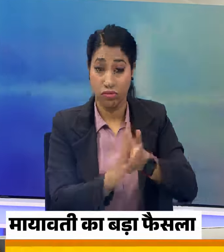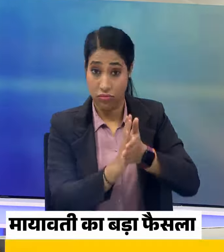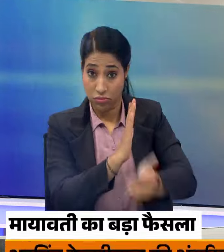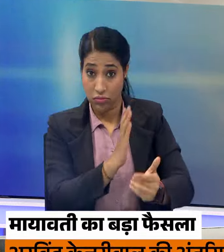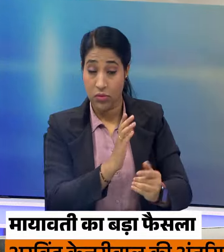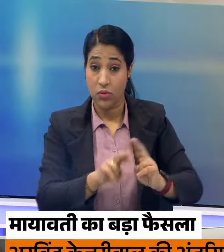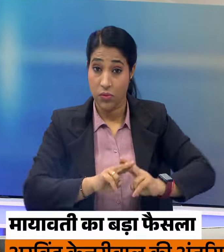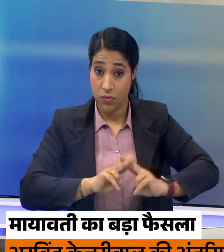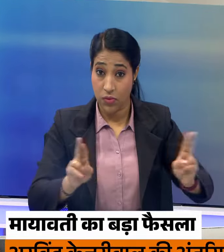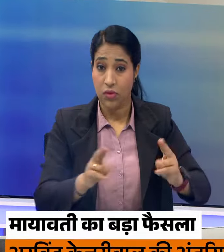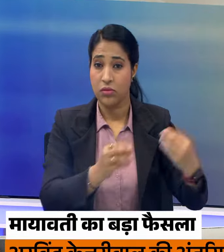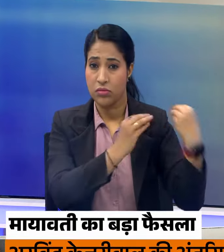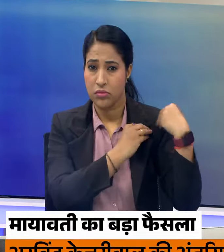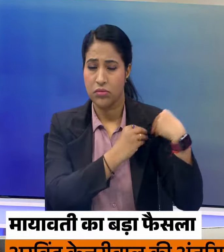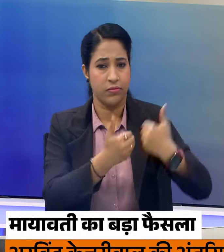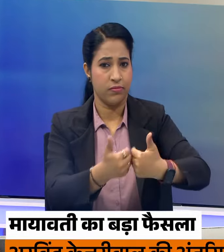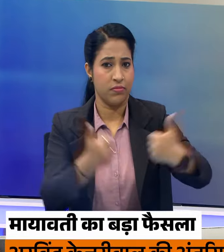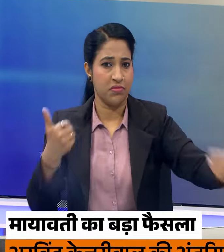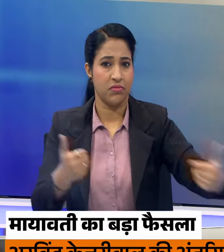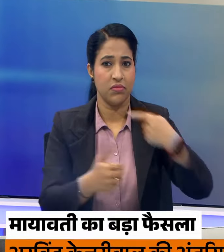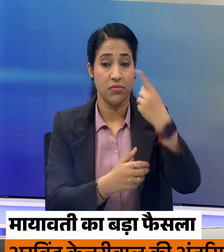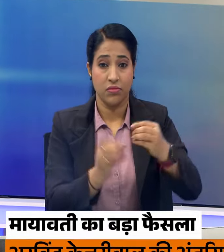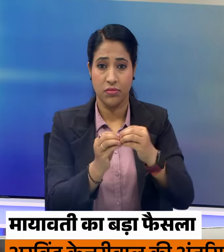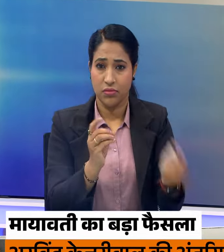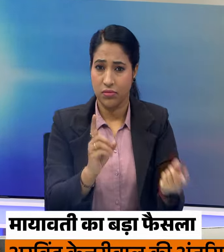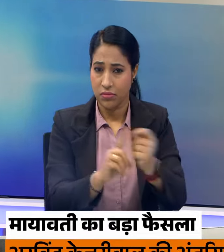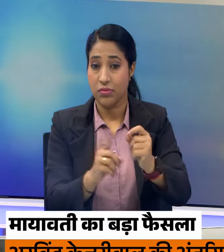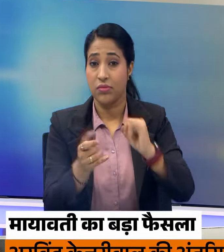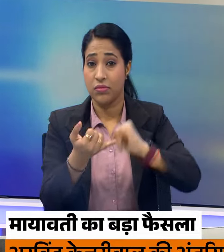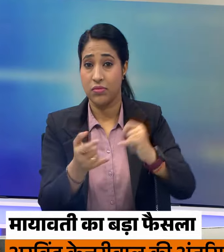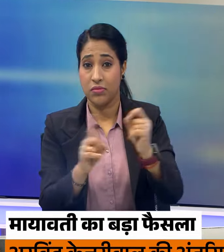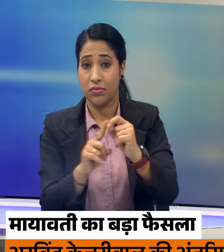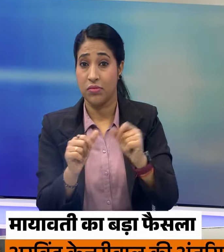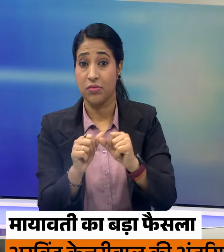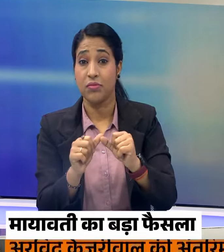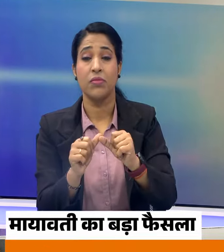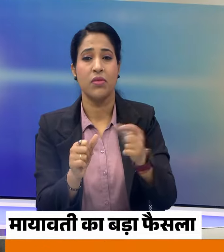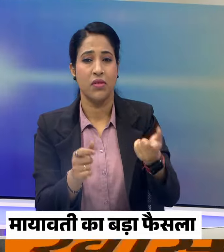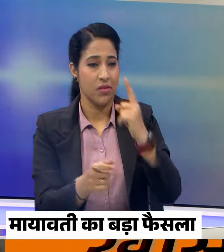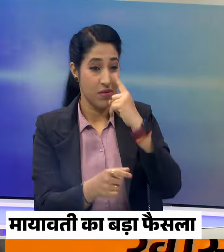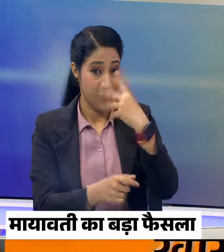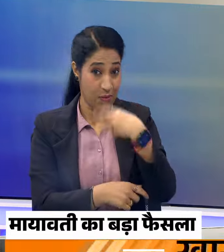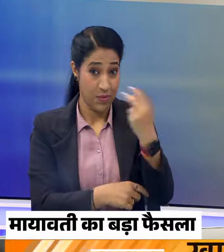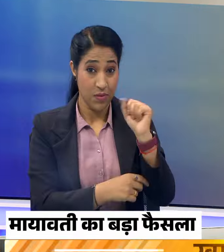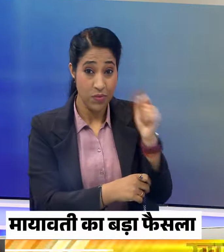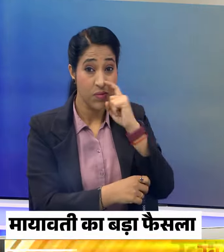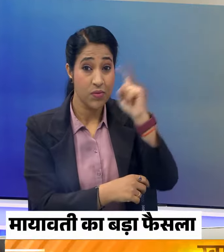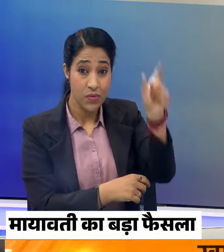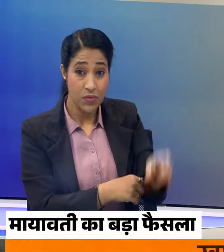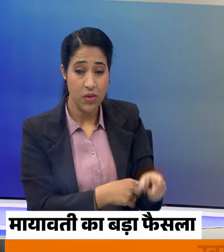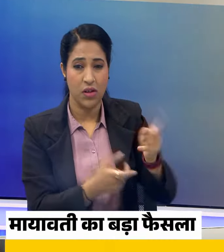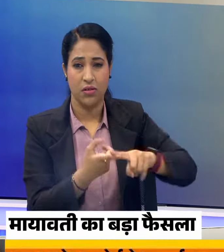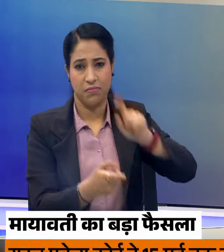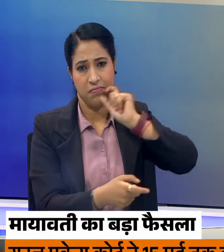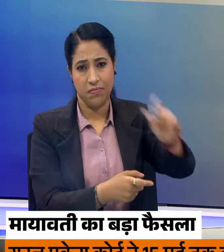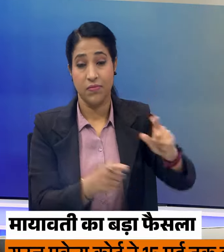जिम्यदारियों से किया गया अलग बीजेपी और समाजवादी पार्टी ने मायवती परसाधा निशाना दिली हाई कोट